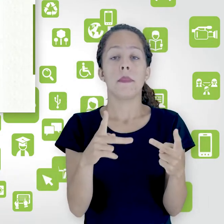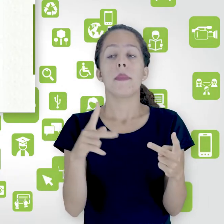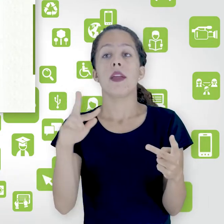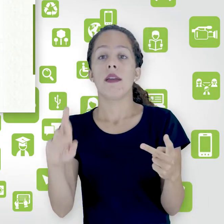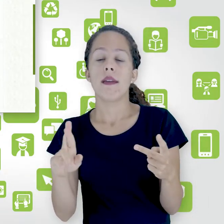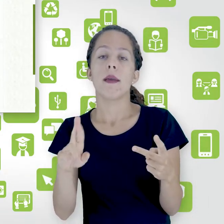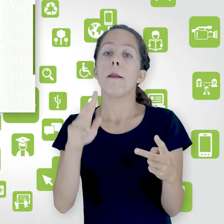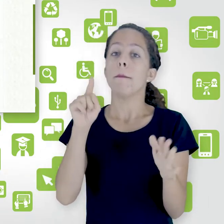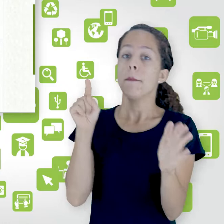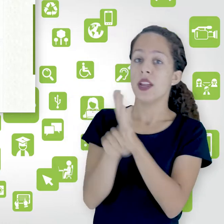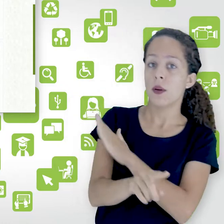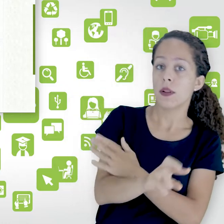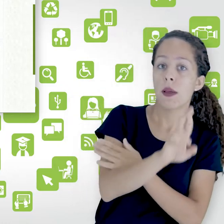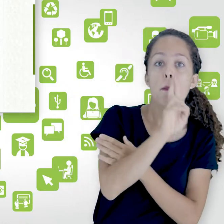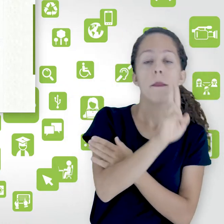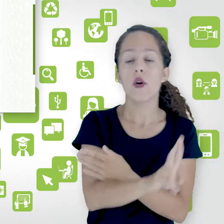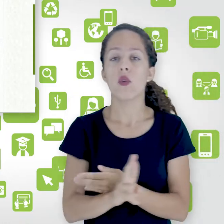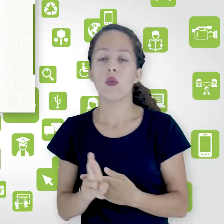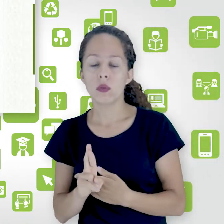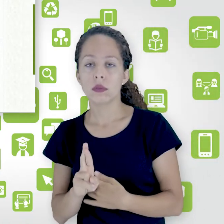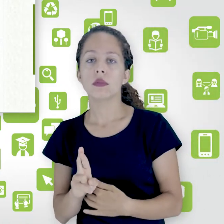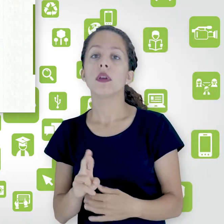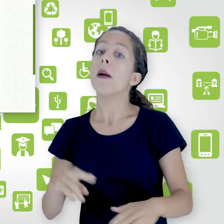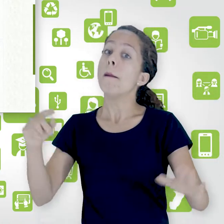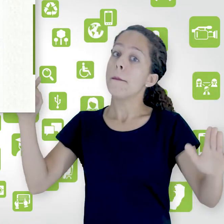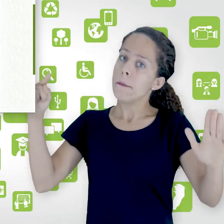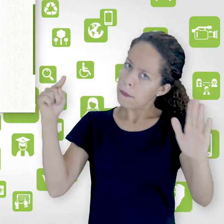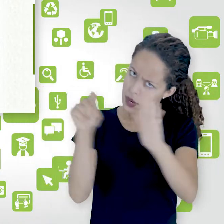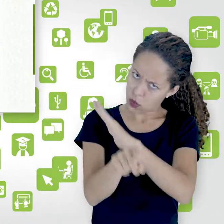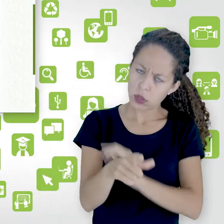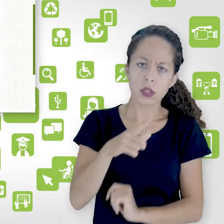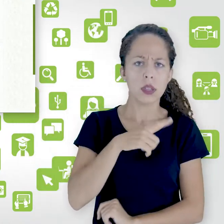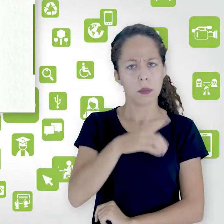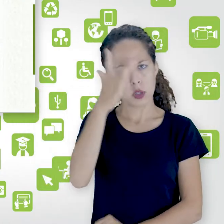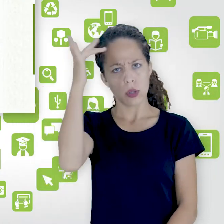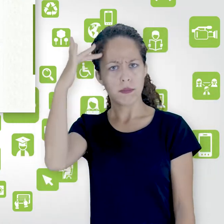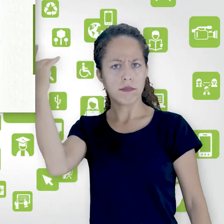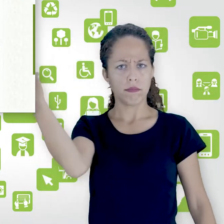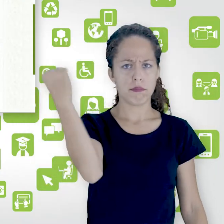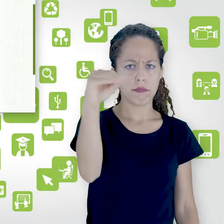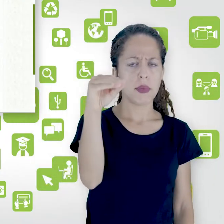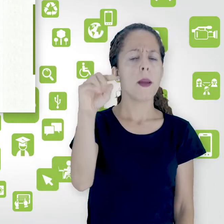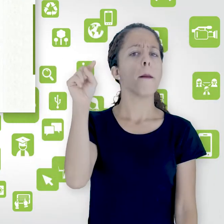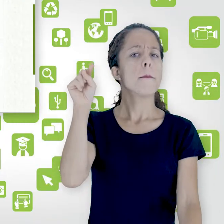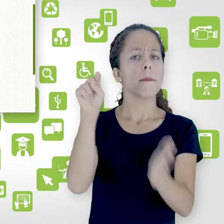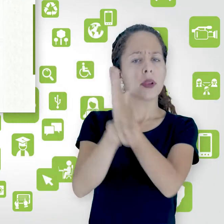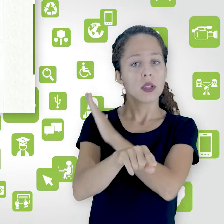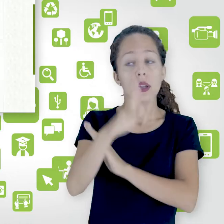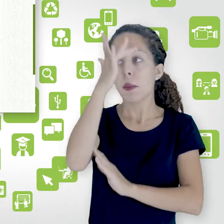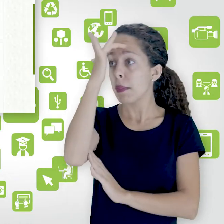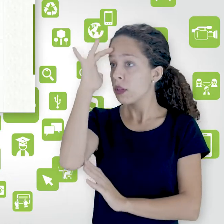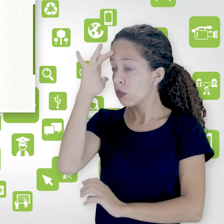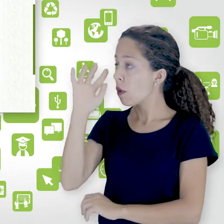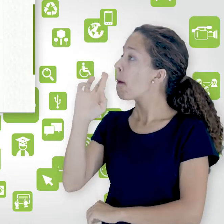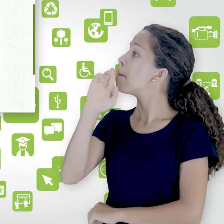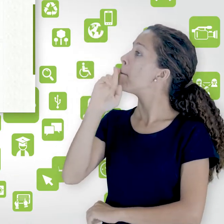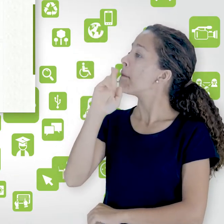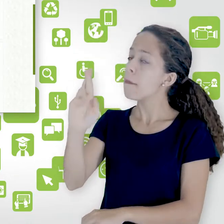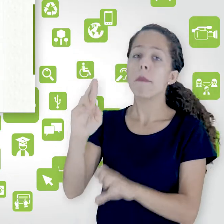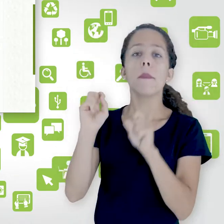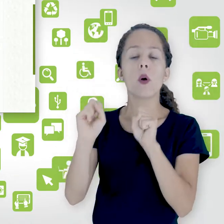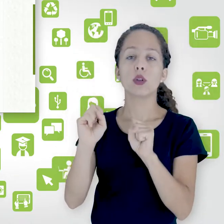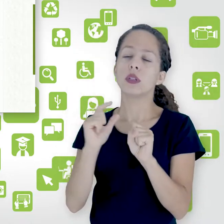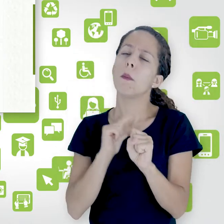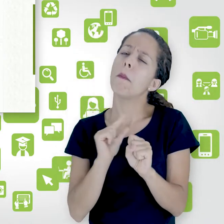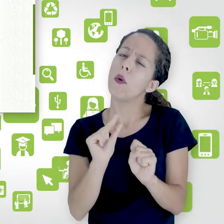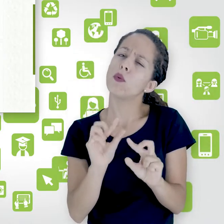as perguntas são feitas e as pessoas podem dar respostas para as perguntas né ele funciona um